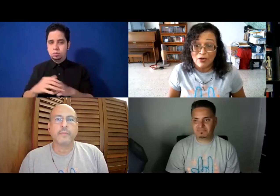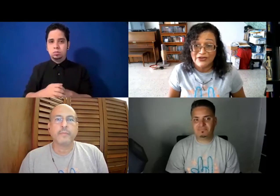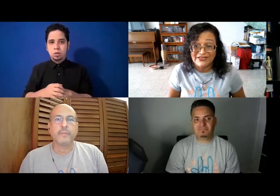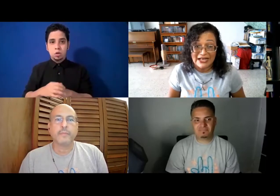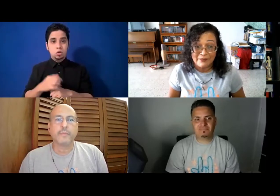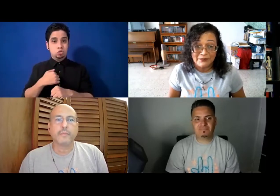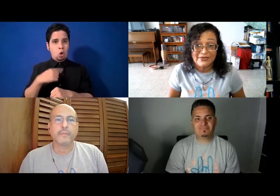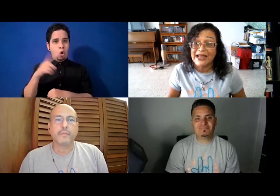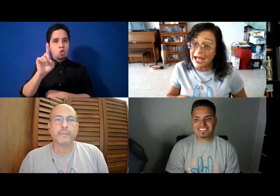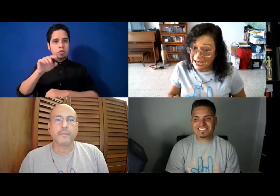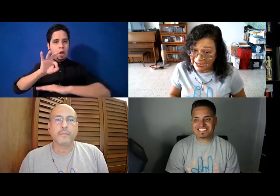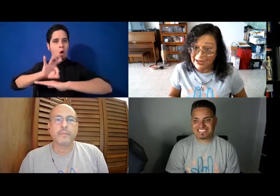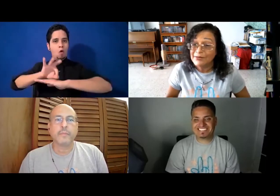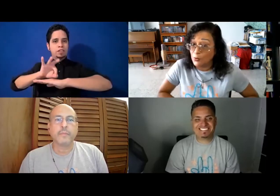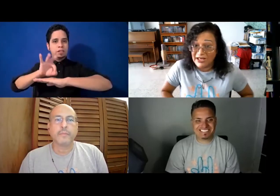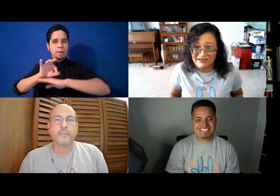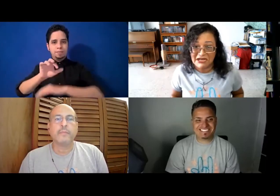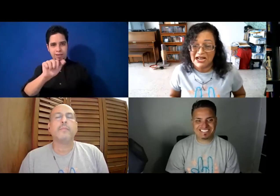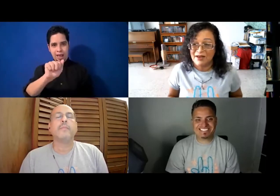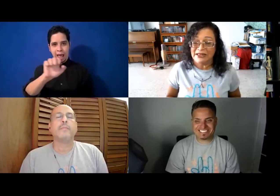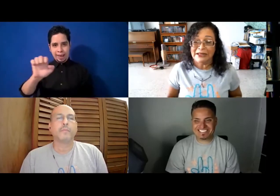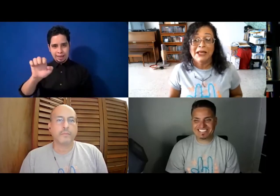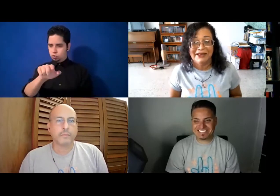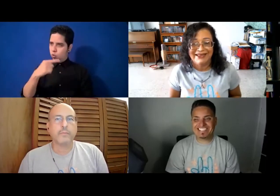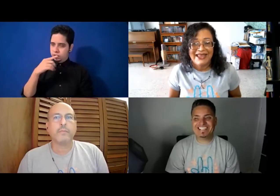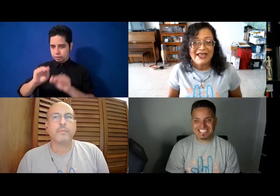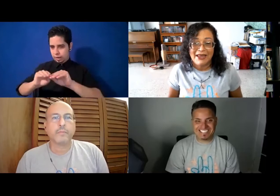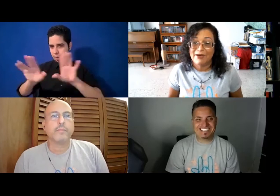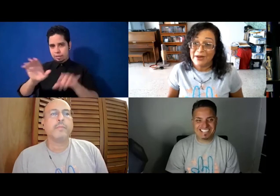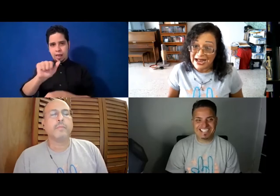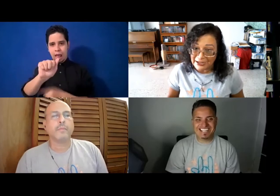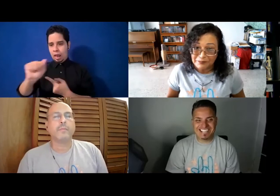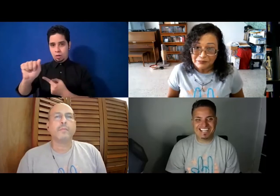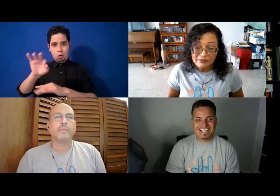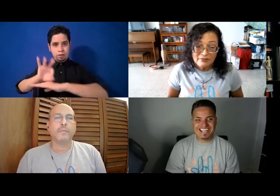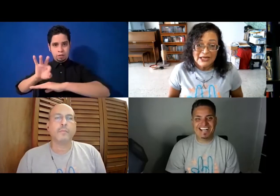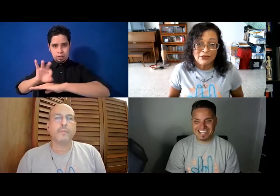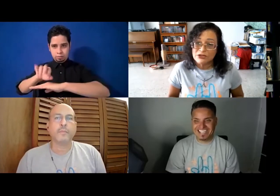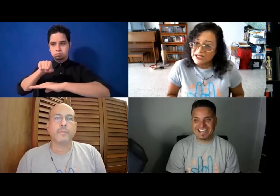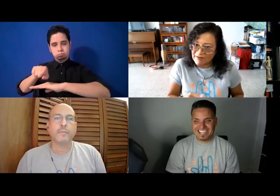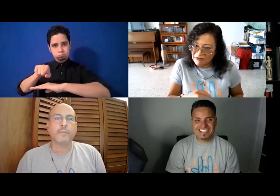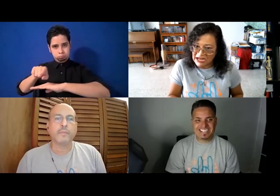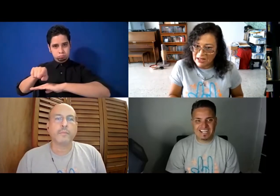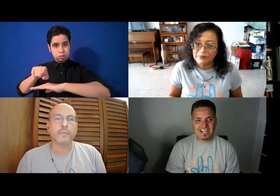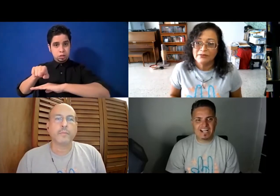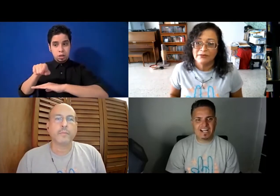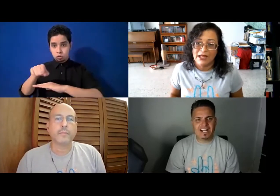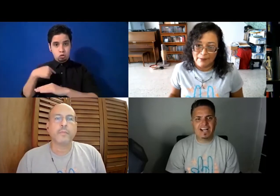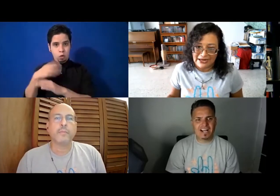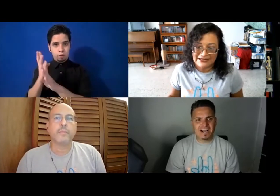oficina de la AEE, y lo voy a decir claramente, y va a pagar. Entonces estaba en fila, aparece